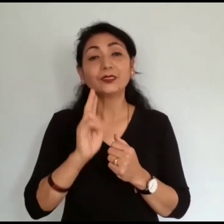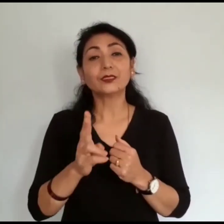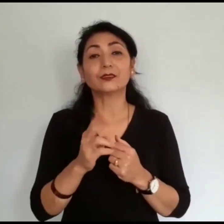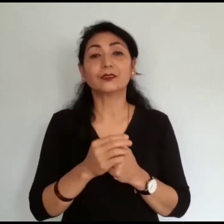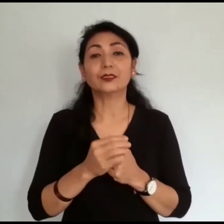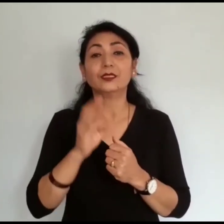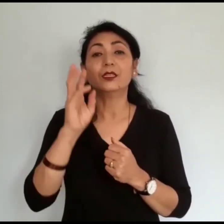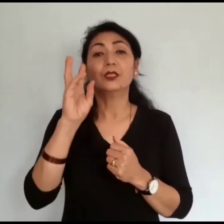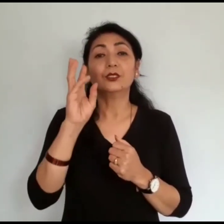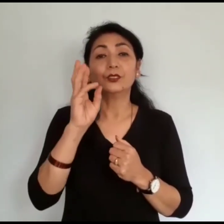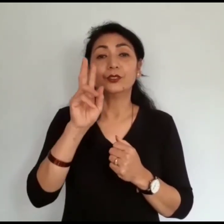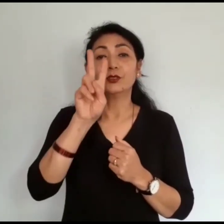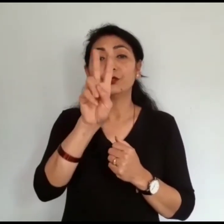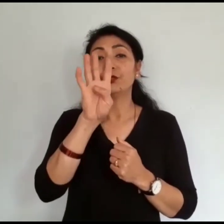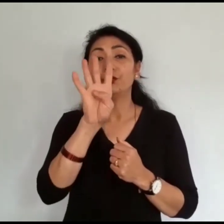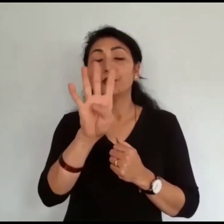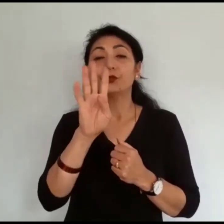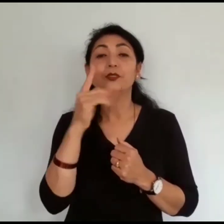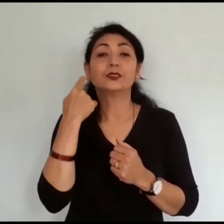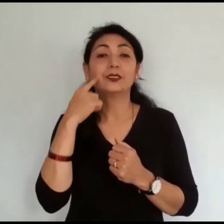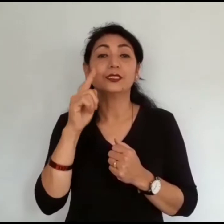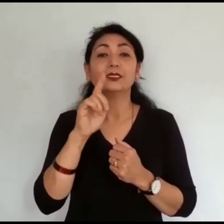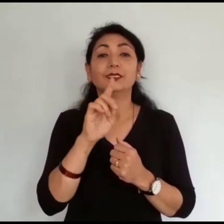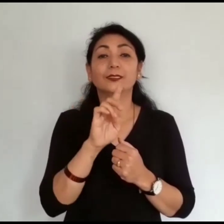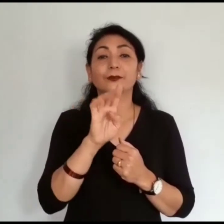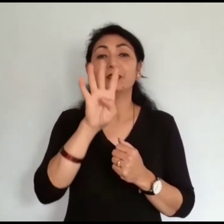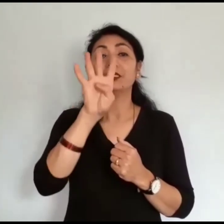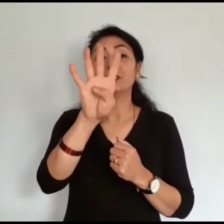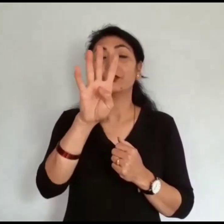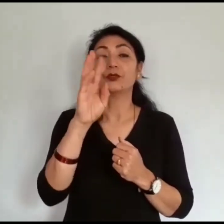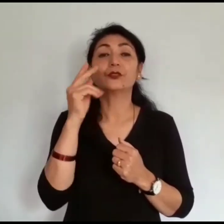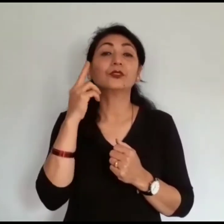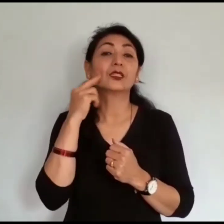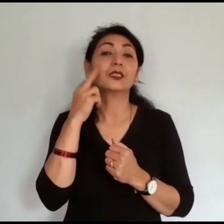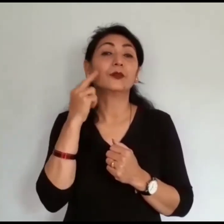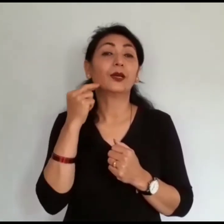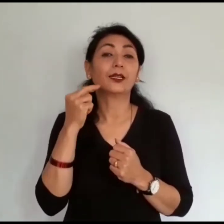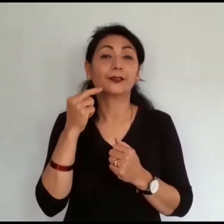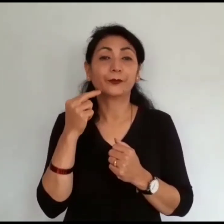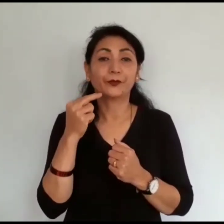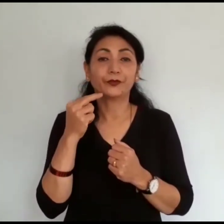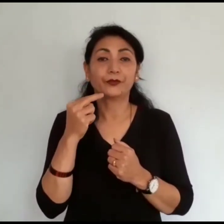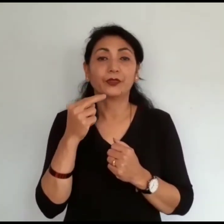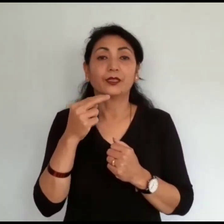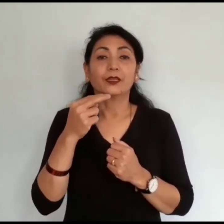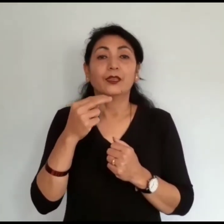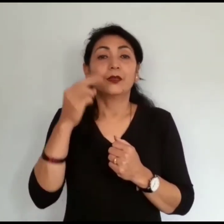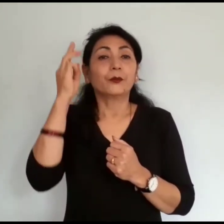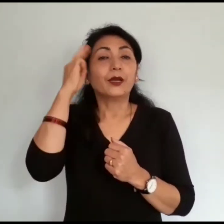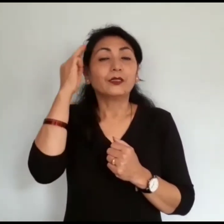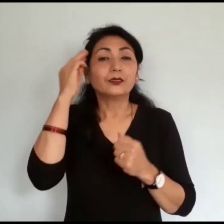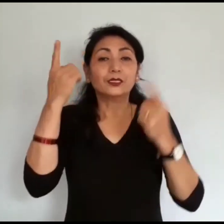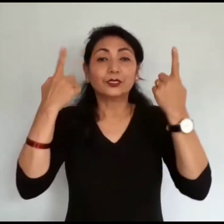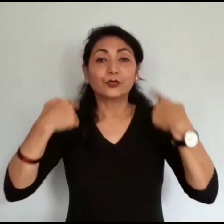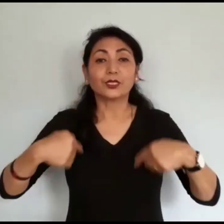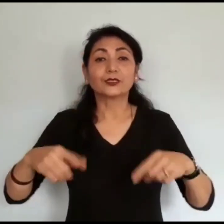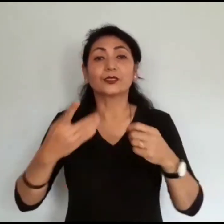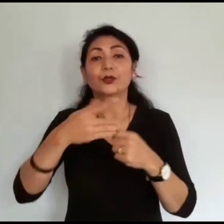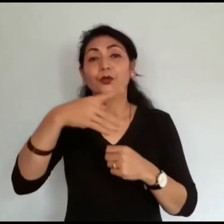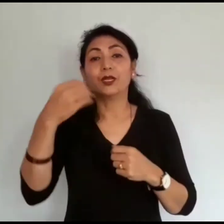जुलाई को दिन अर्थार 14 सनिवार मानसिक स्वास्ते को लागी काउंसिलिंग र उपचार